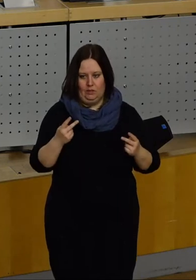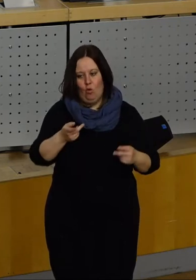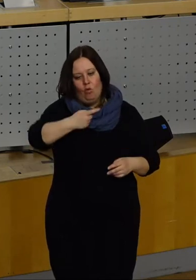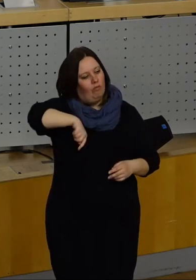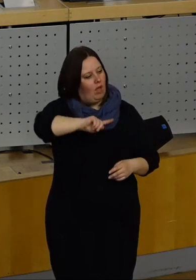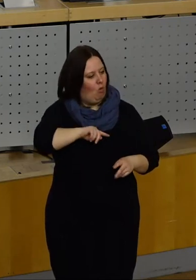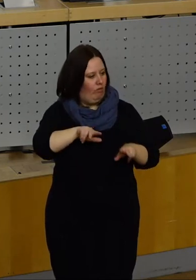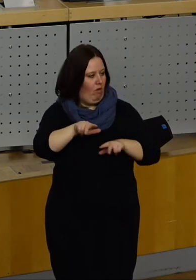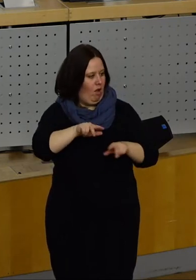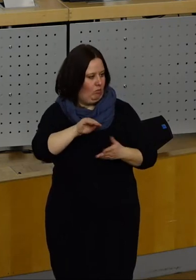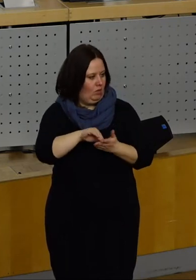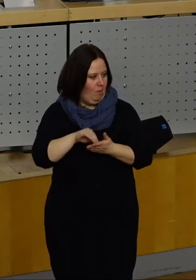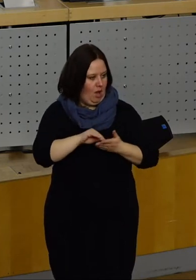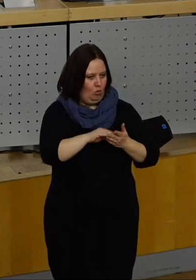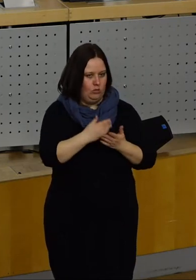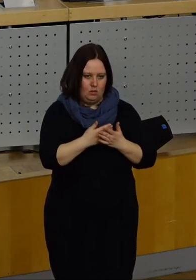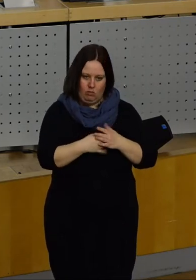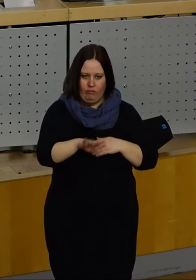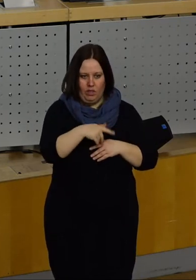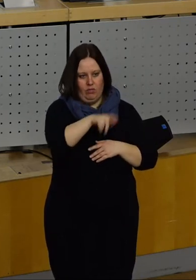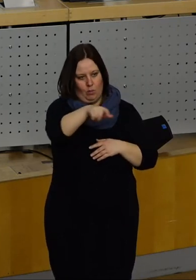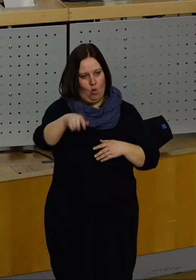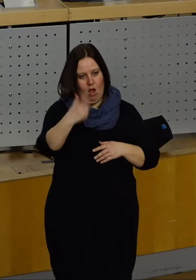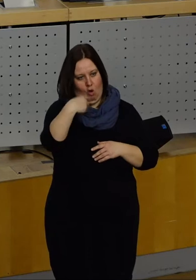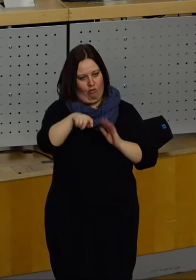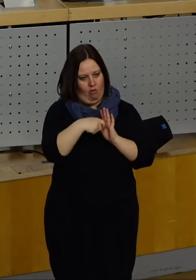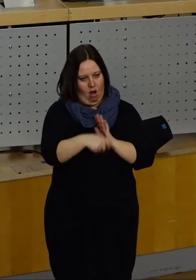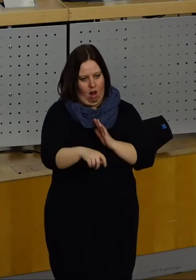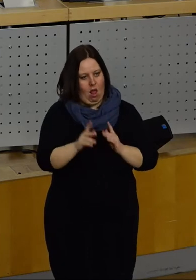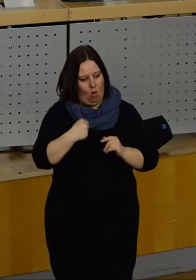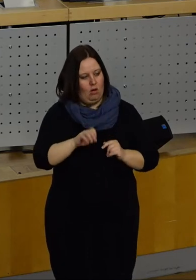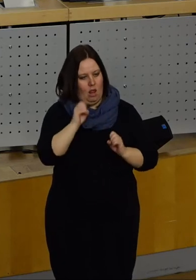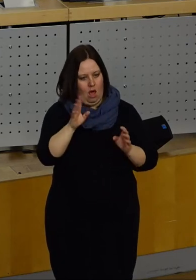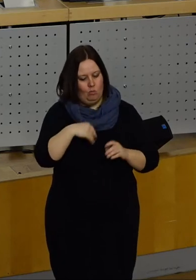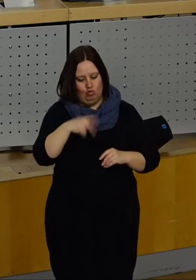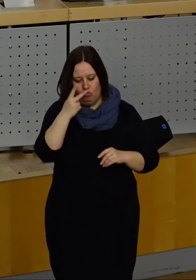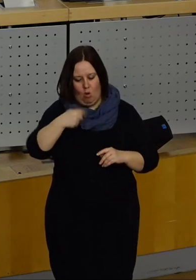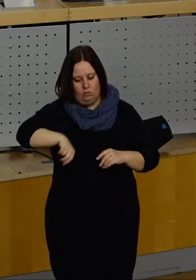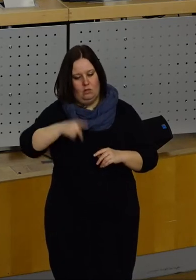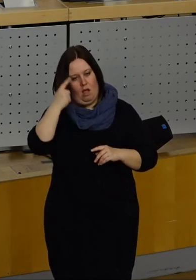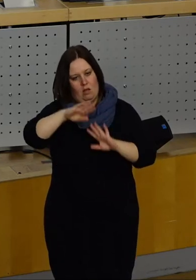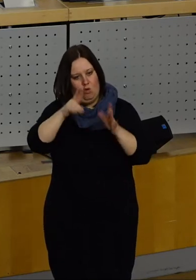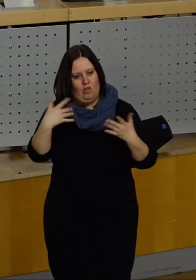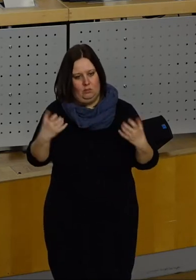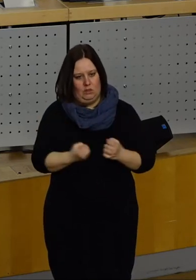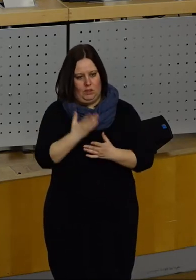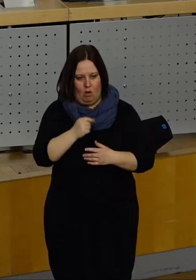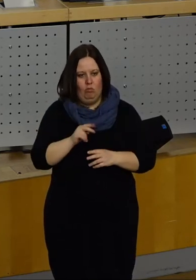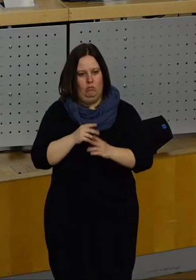wir sind Teil dieser Verwaltung und tragen als gewählte Stadträte mit Verantwortung für das, was auf den Fluren in diesem Rathaus passiert.